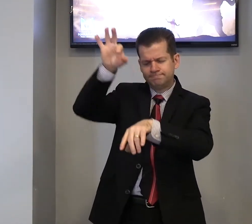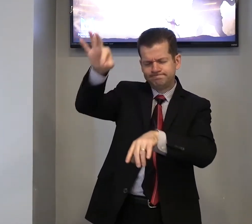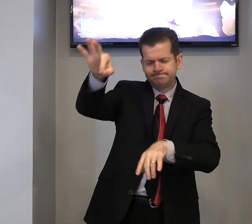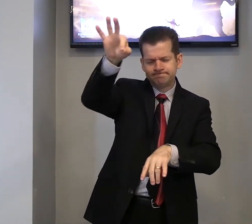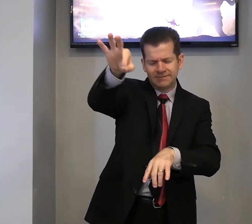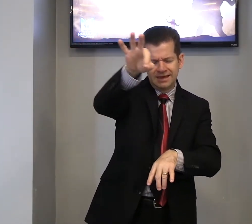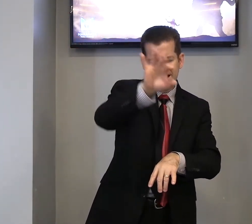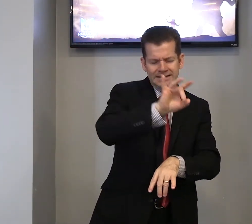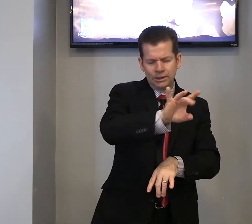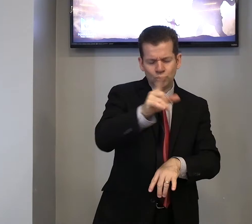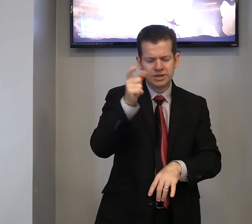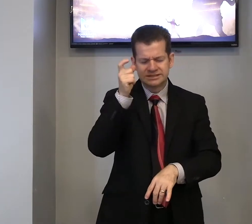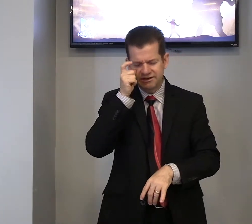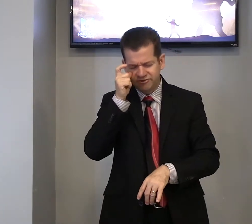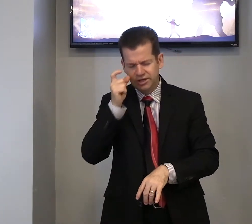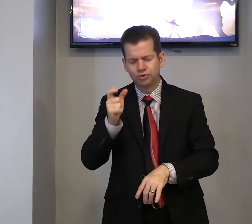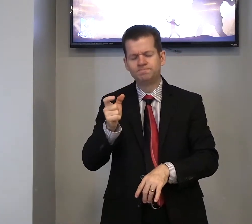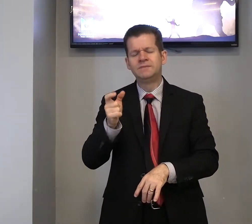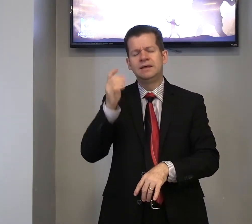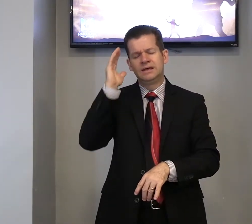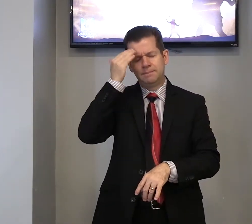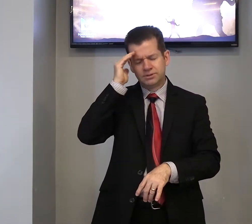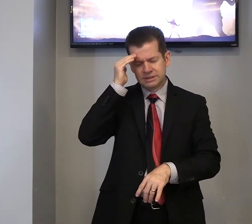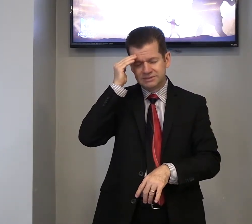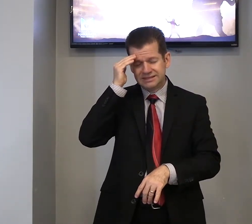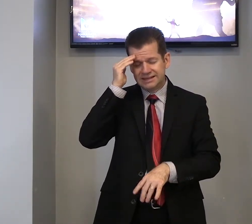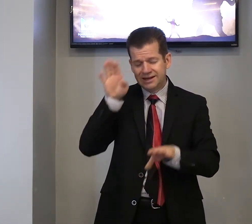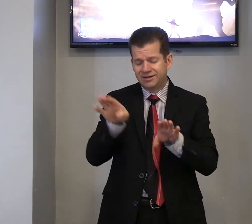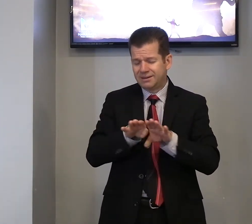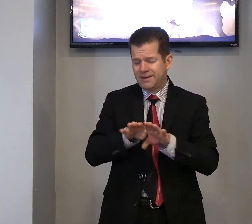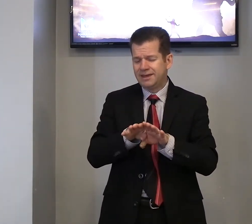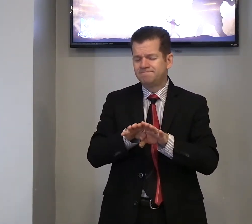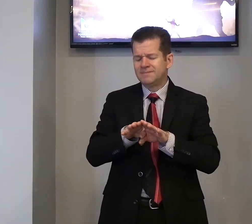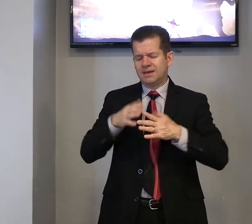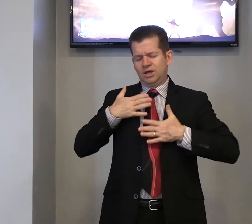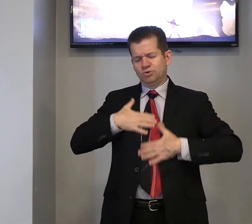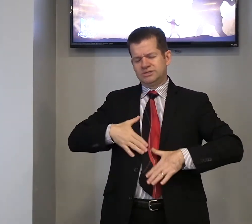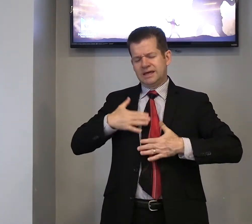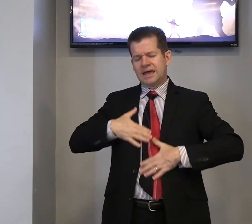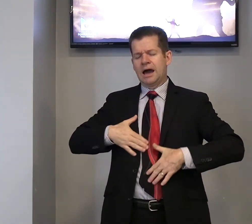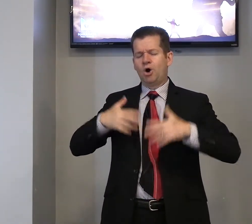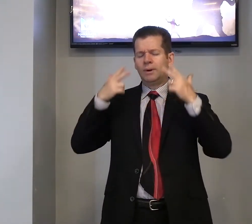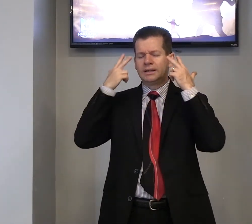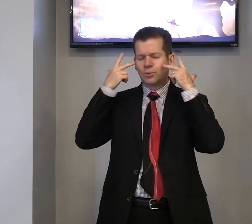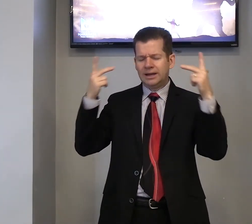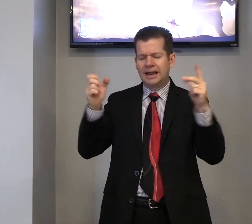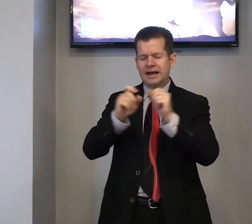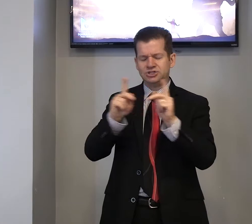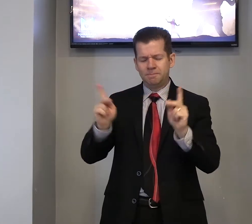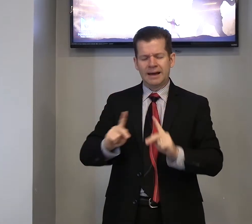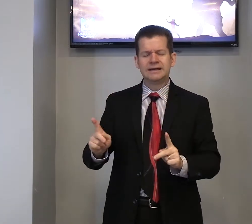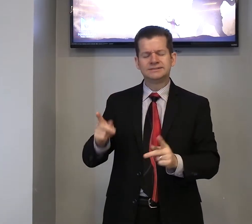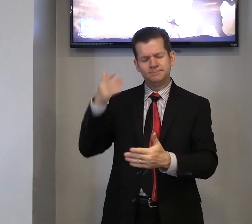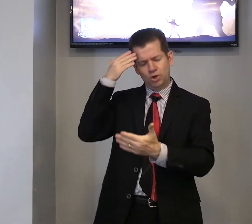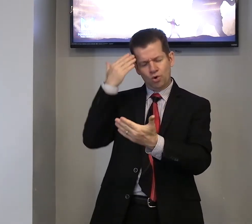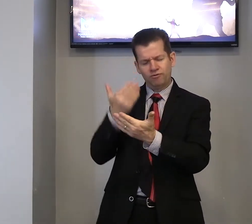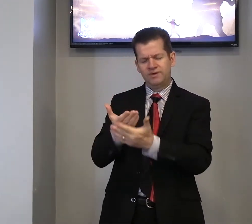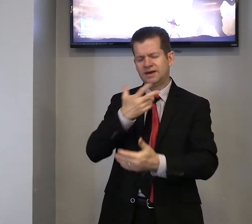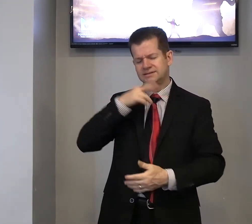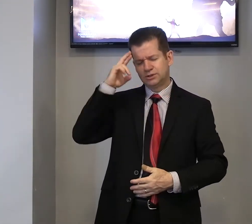em cada um que está vendo, que possamos entender também, nos dê calma, tranquilidade, paz e confiança